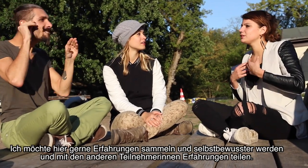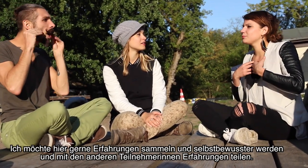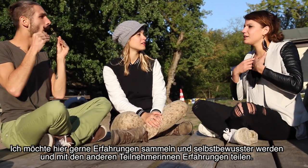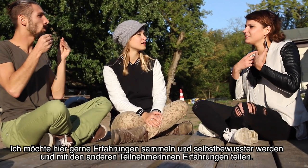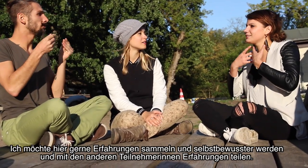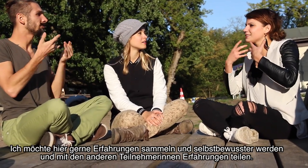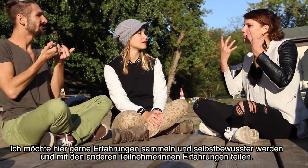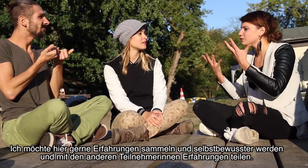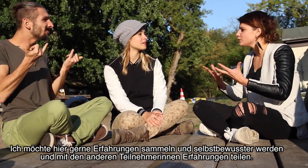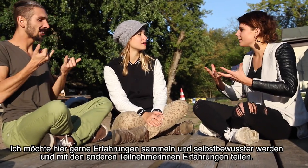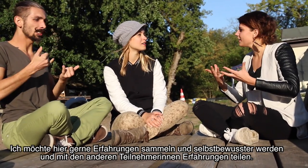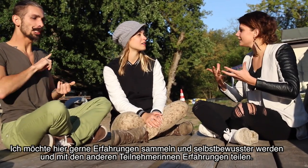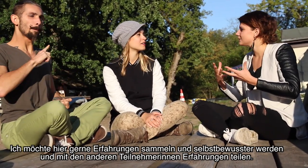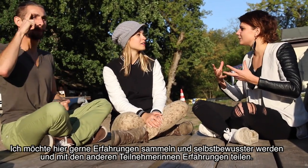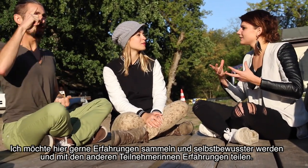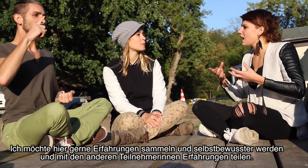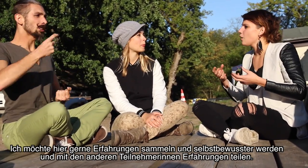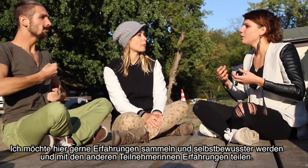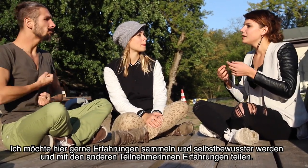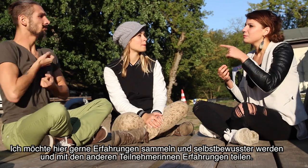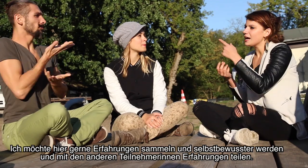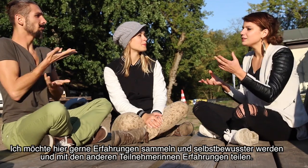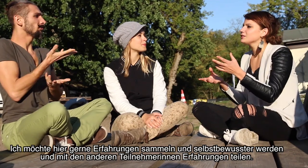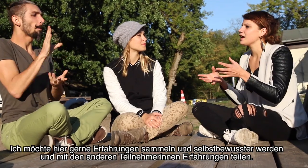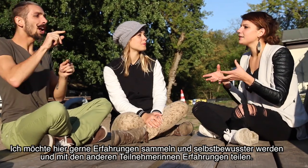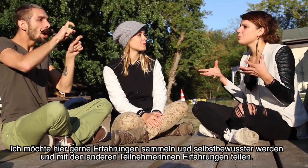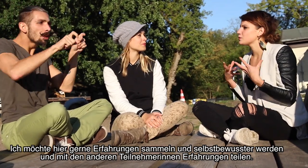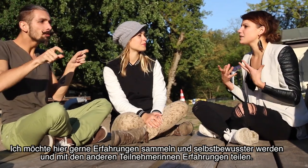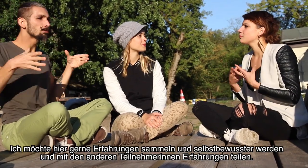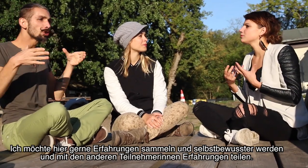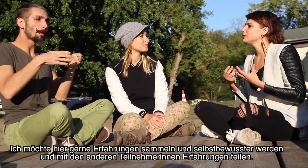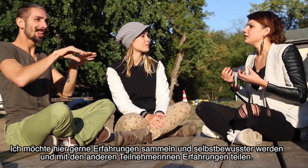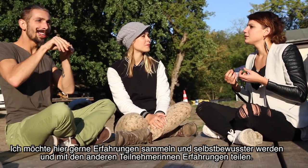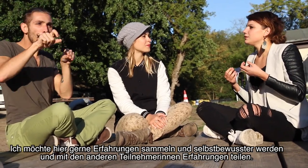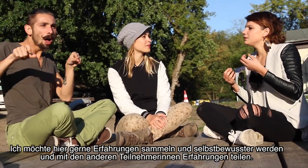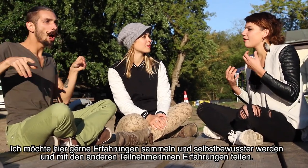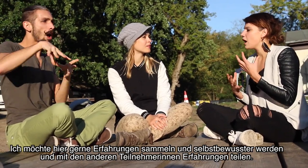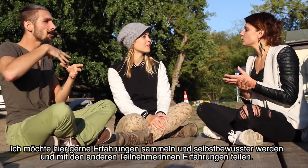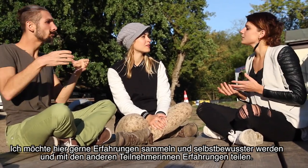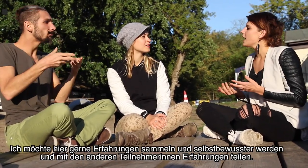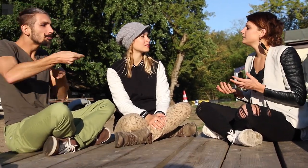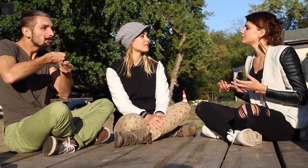ich mal selbstbewusster werde und auch die anderen Teilnehmer zusammen die Erfahrungen teilen.